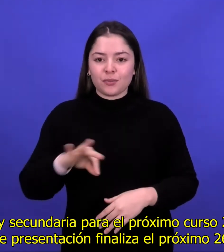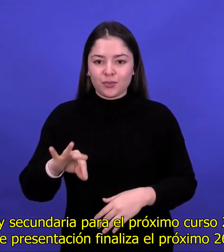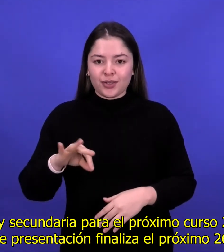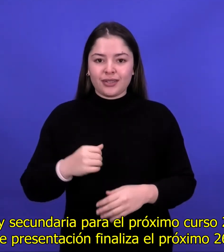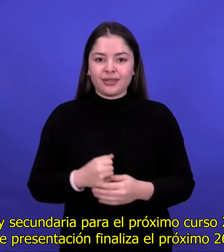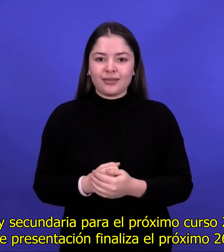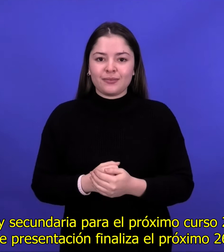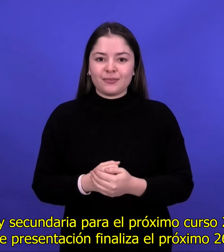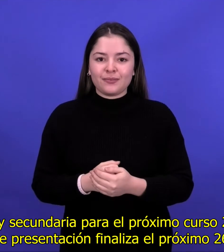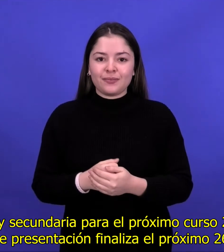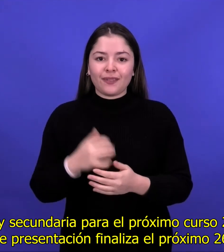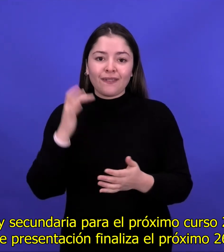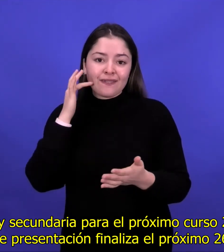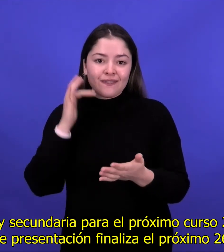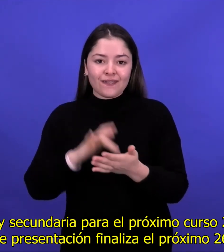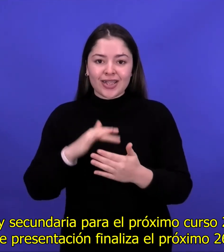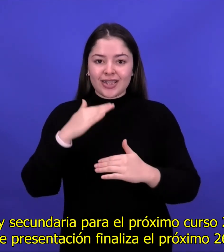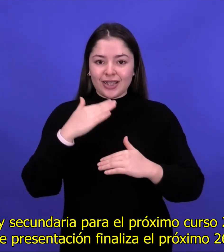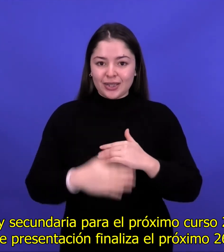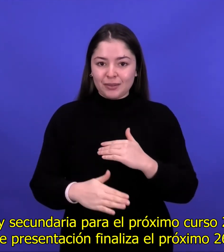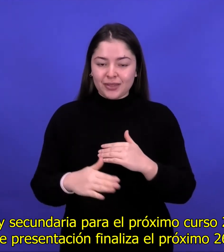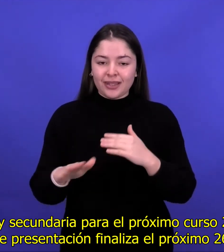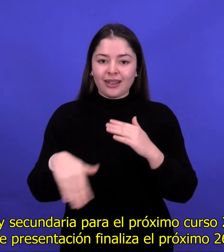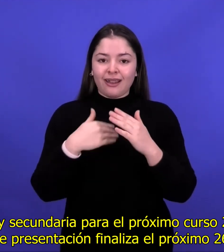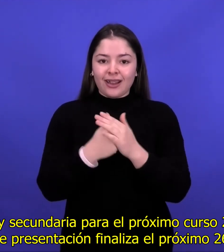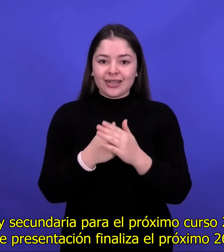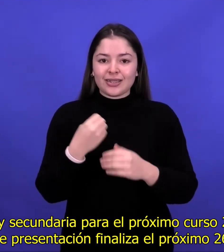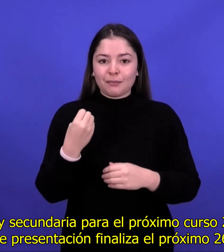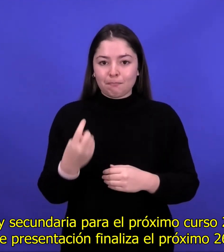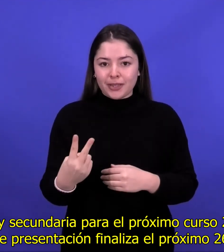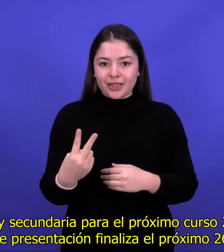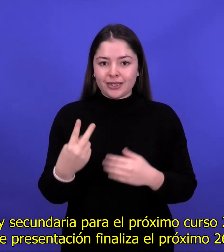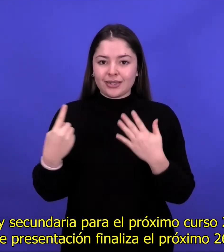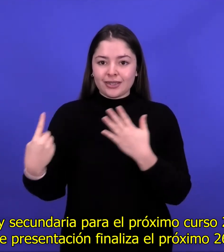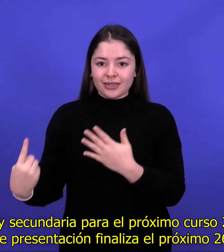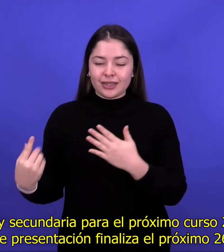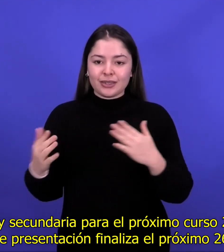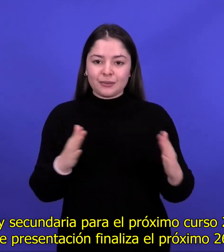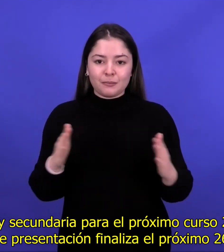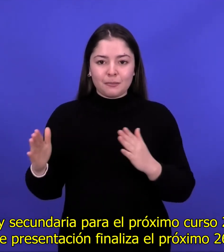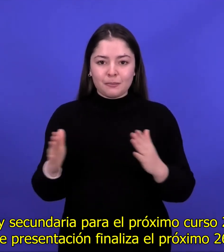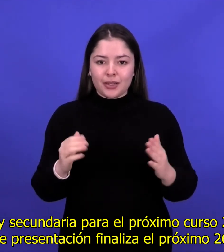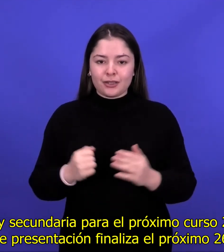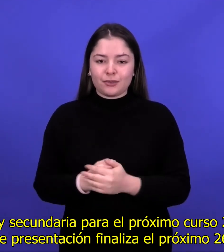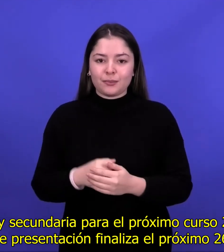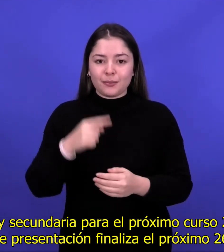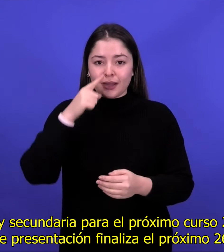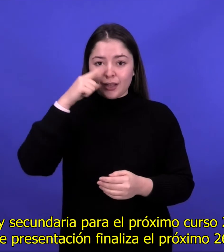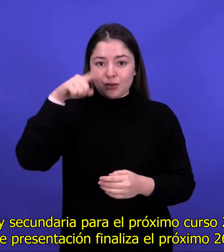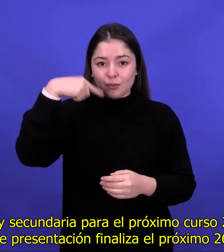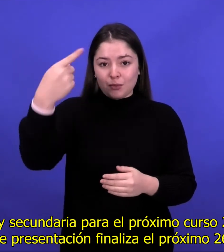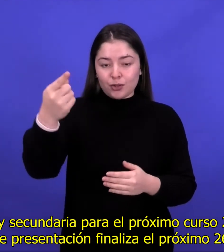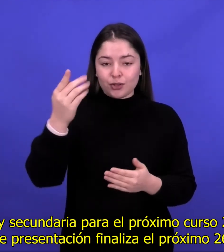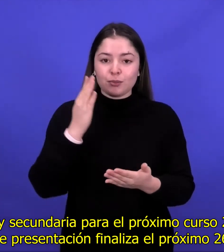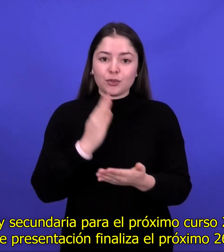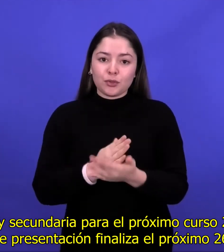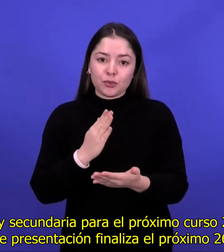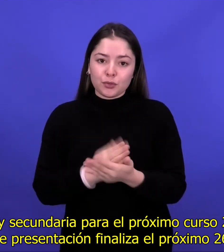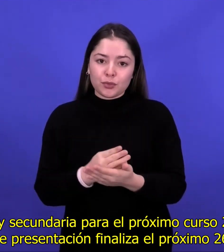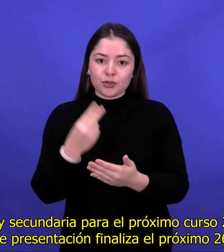próximo curso 2021-2022. El plazo de presentación finaliza